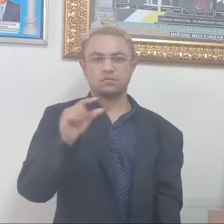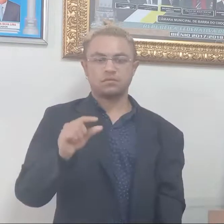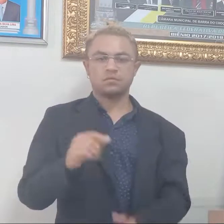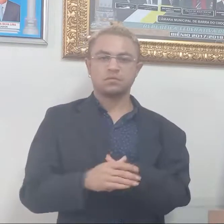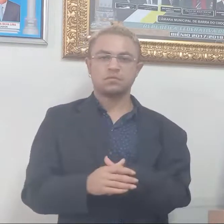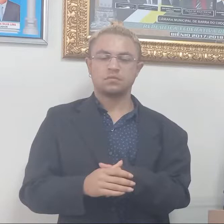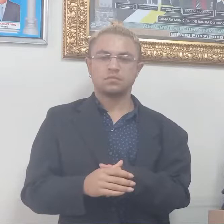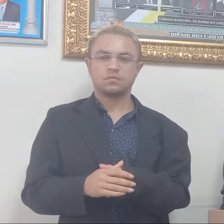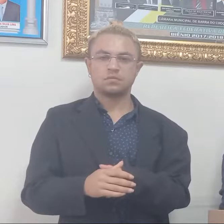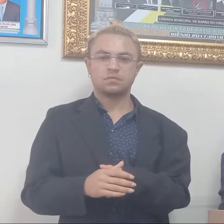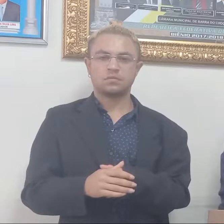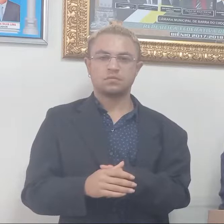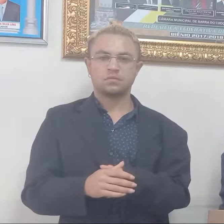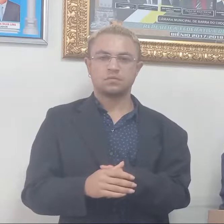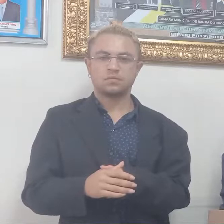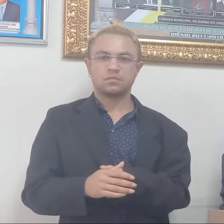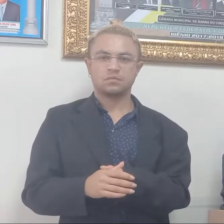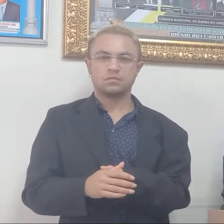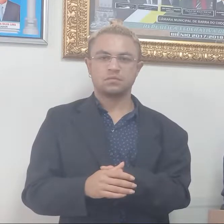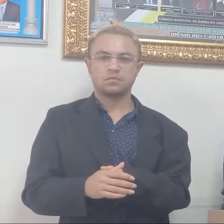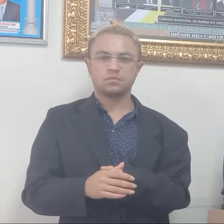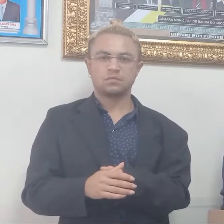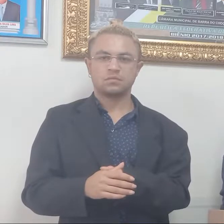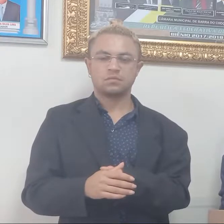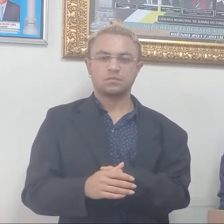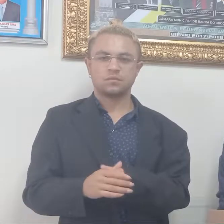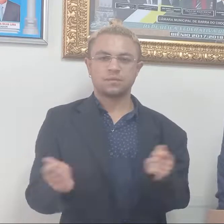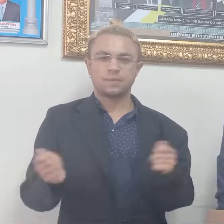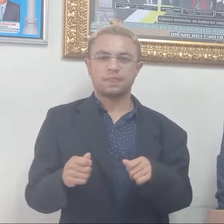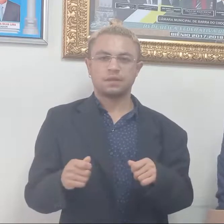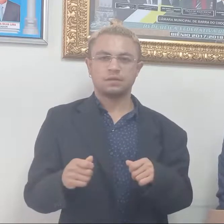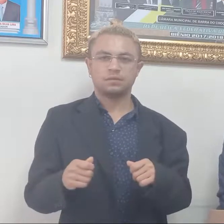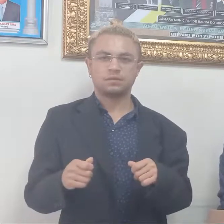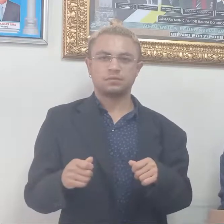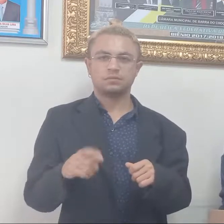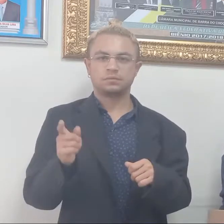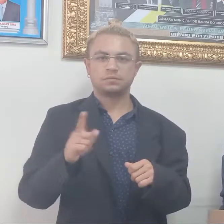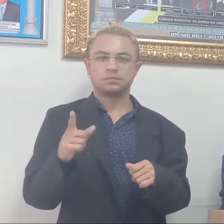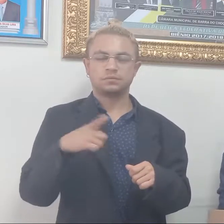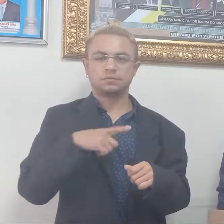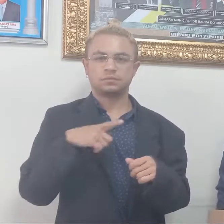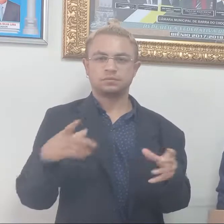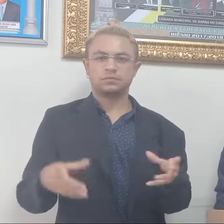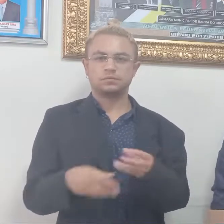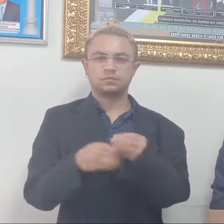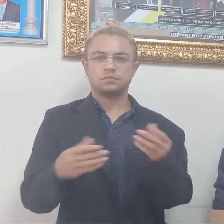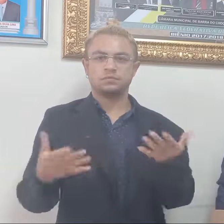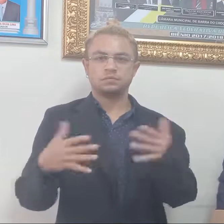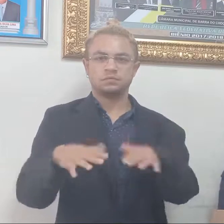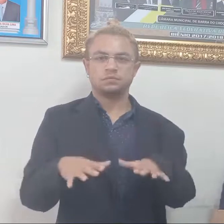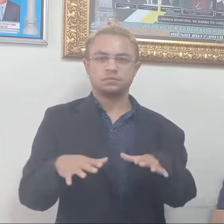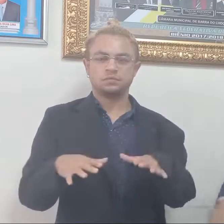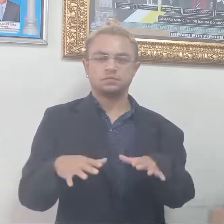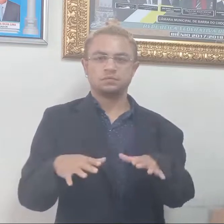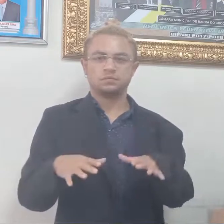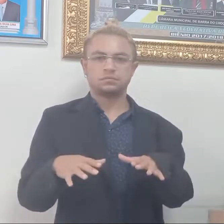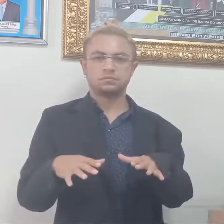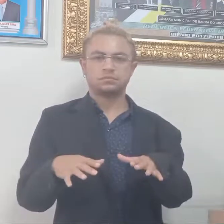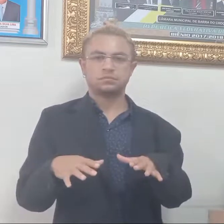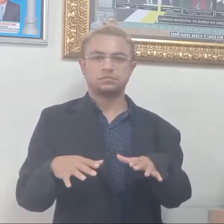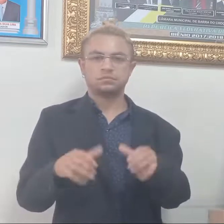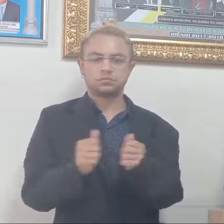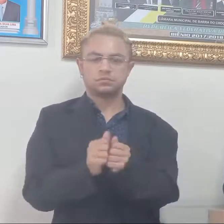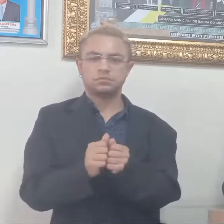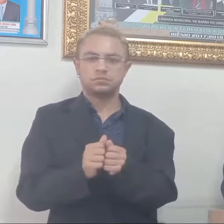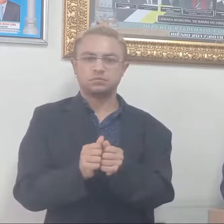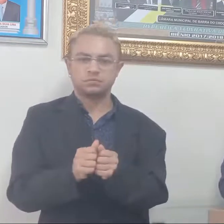com datação própria exclusiva e ainda não incluídos no cálculo para fim do limite de despesas com